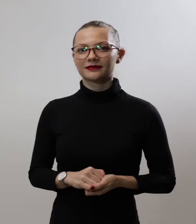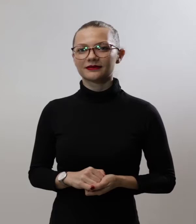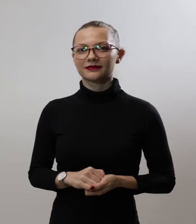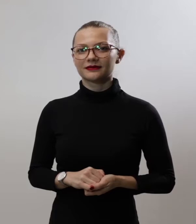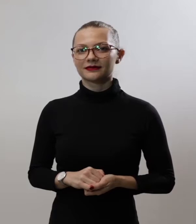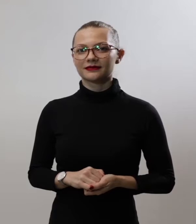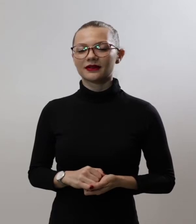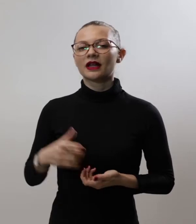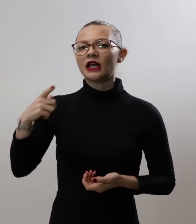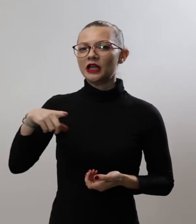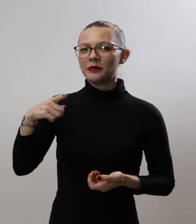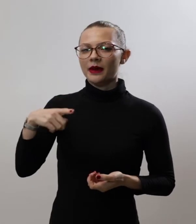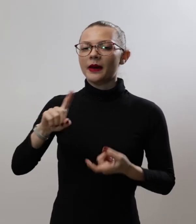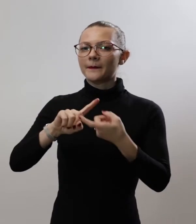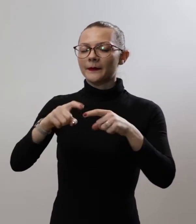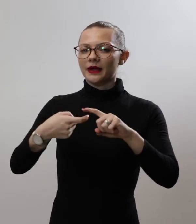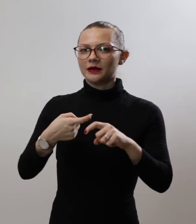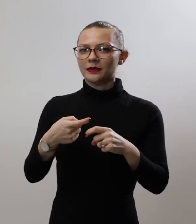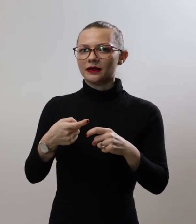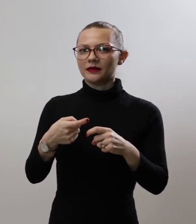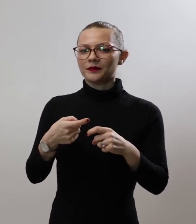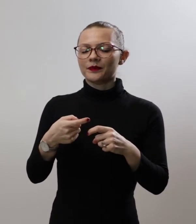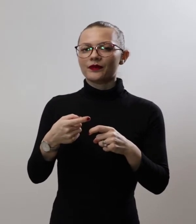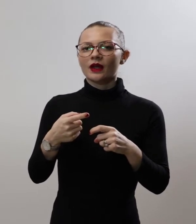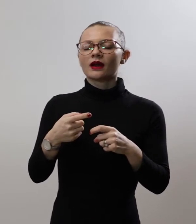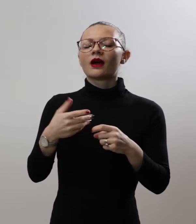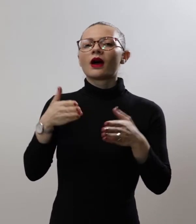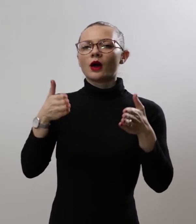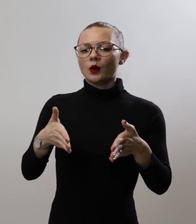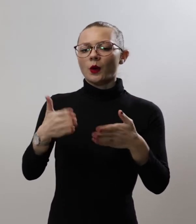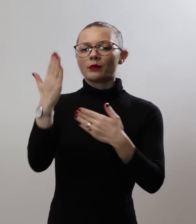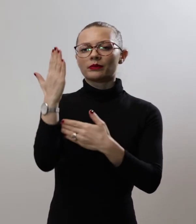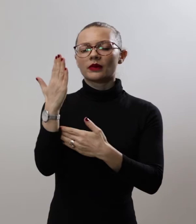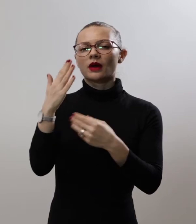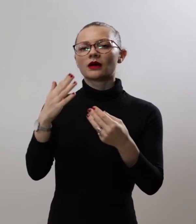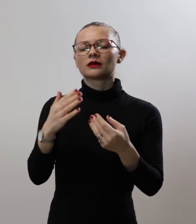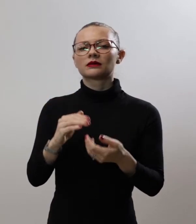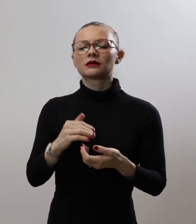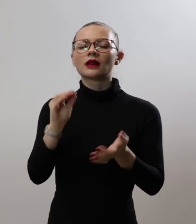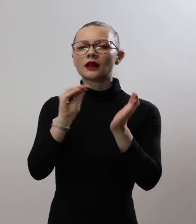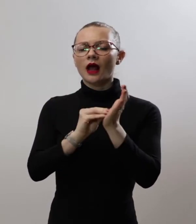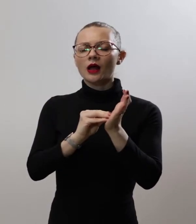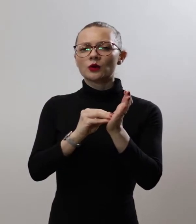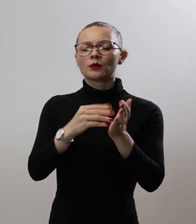Име на предметот Надгробна плоча Период, датација, втори век